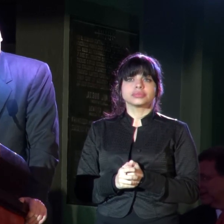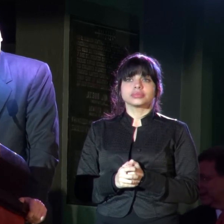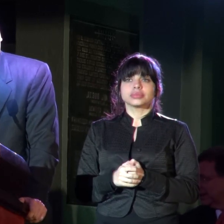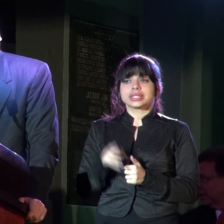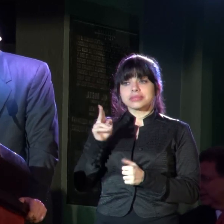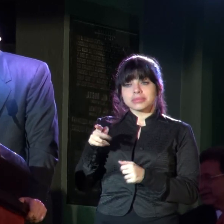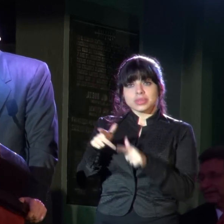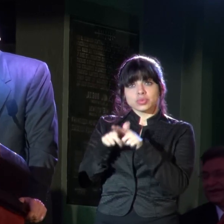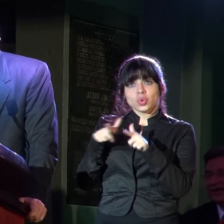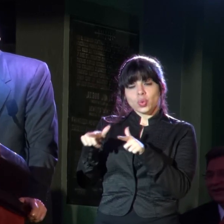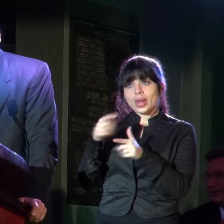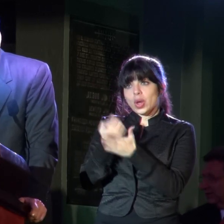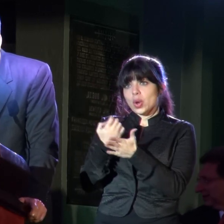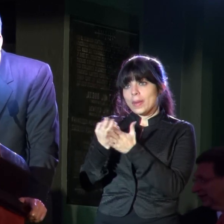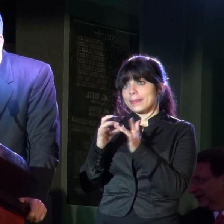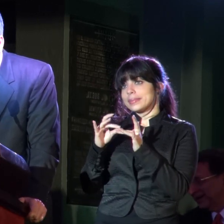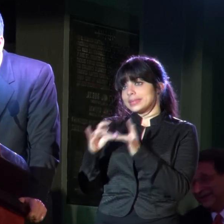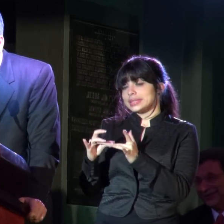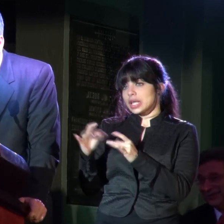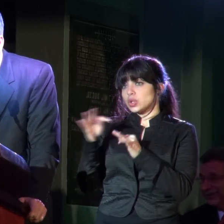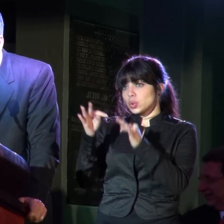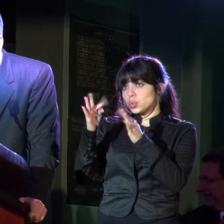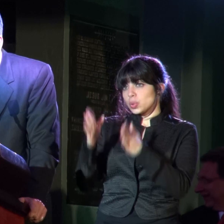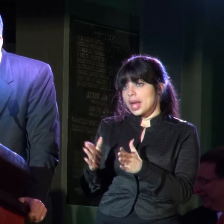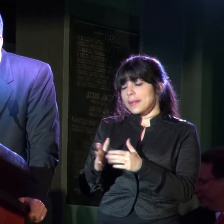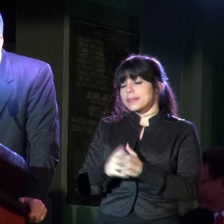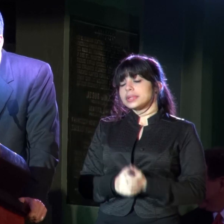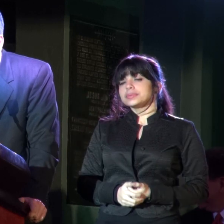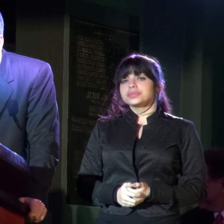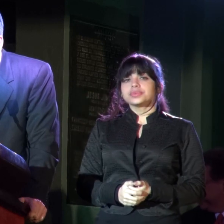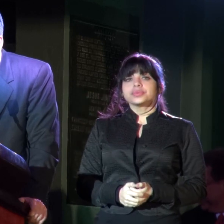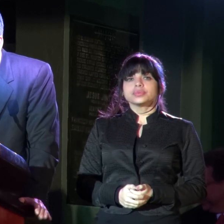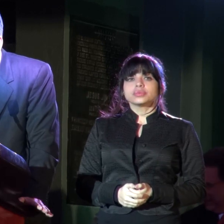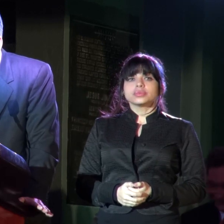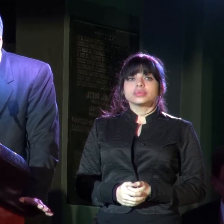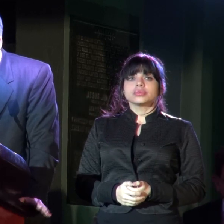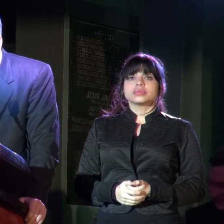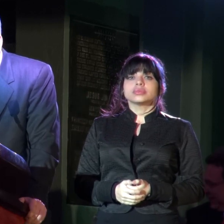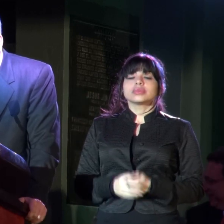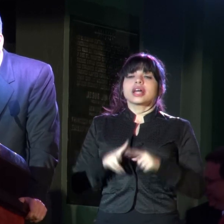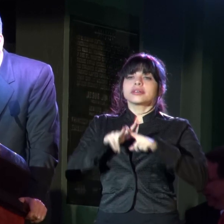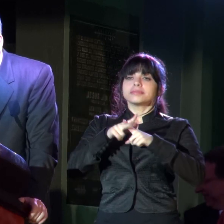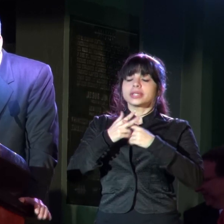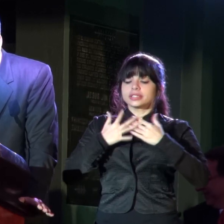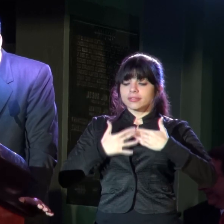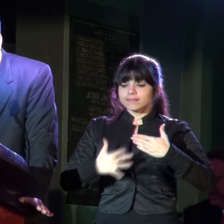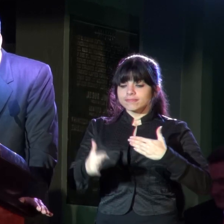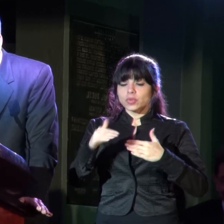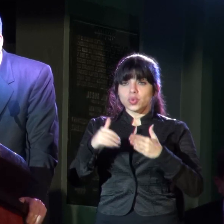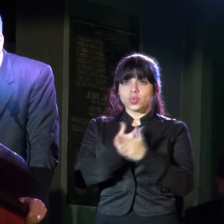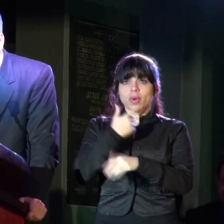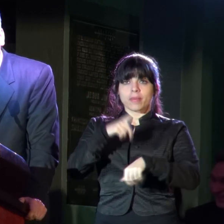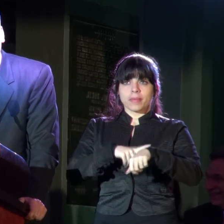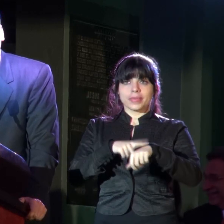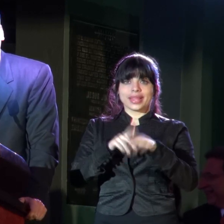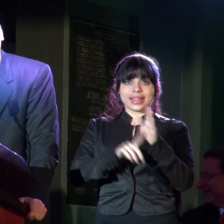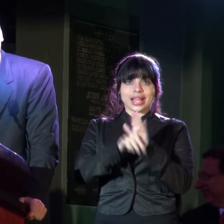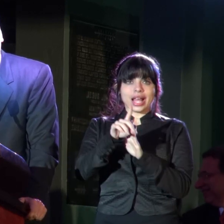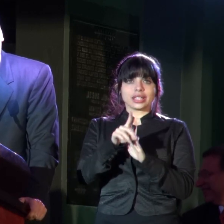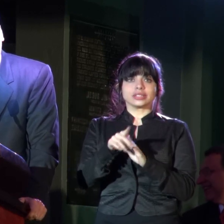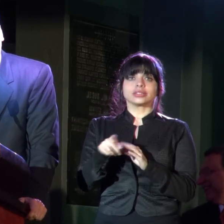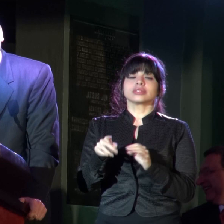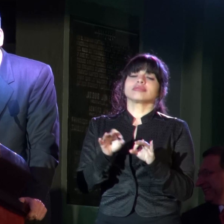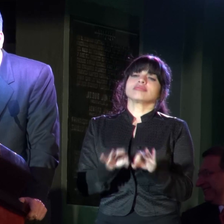esa zona económica especial en Turrialba, se inicia una nueva etapa del desarrollo que será